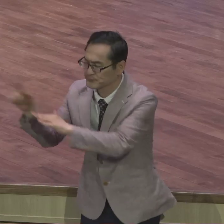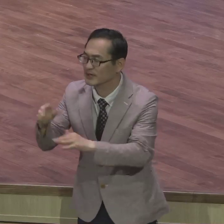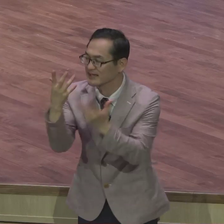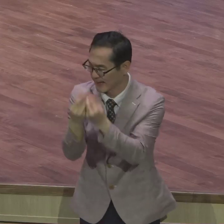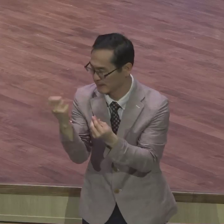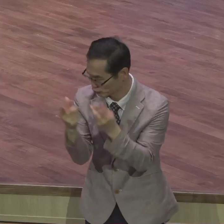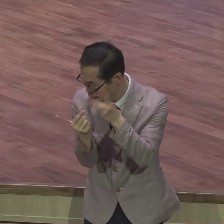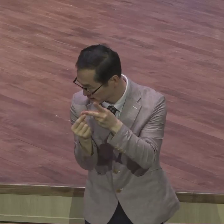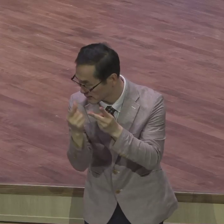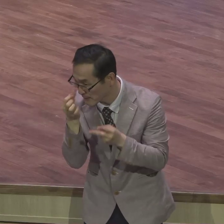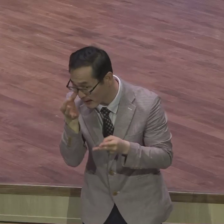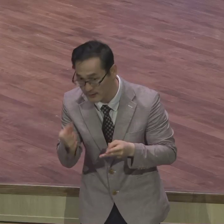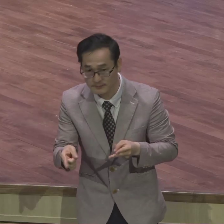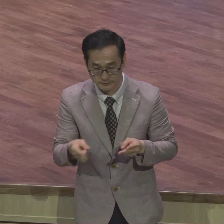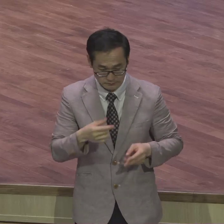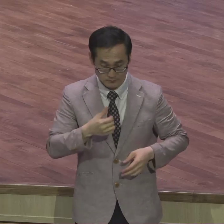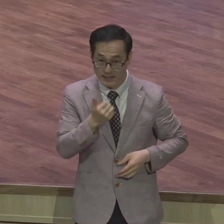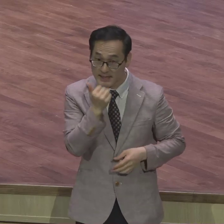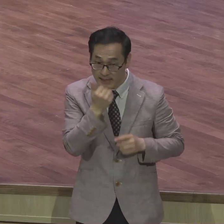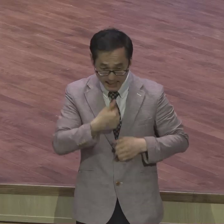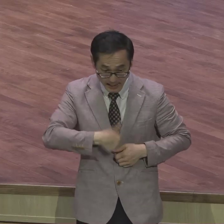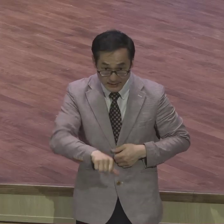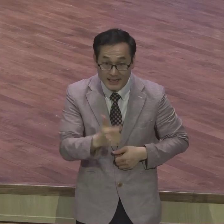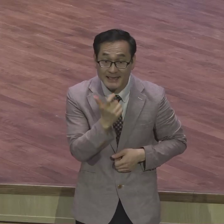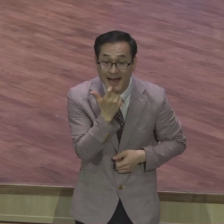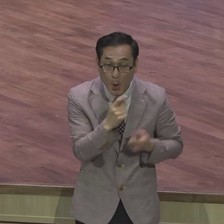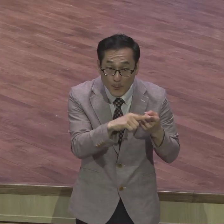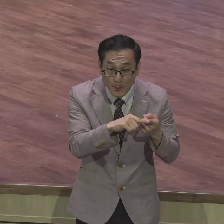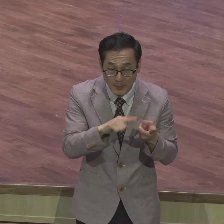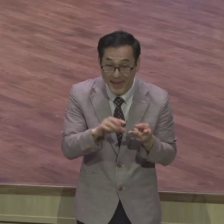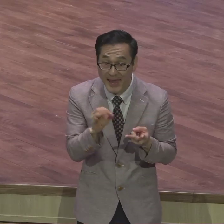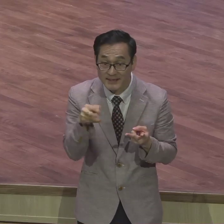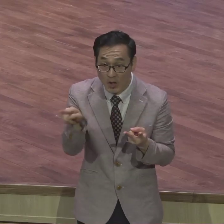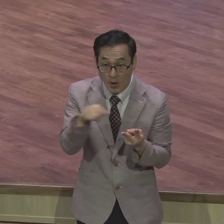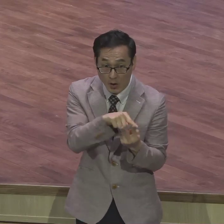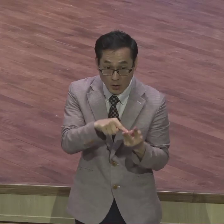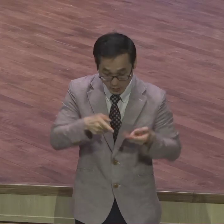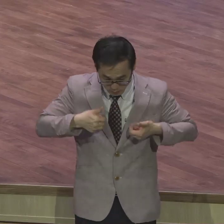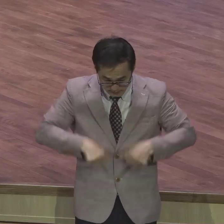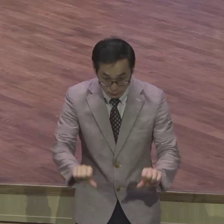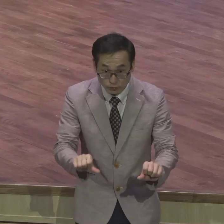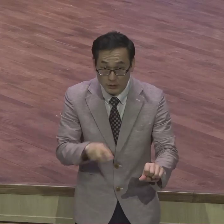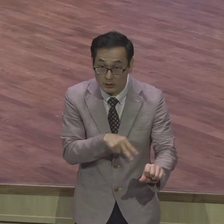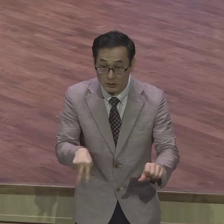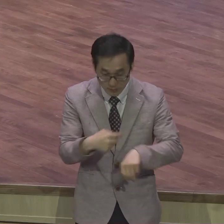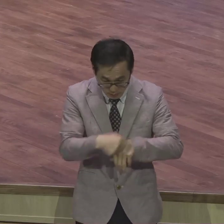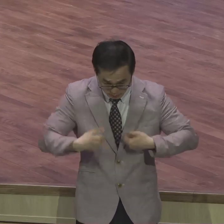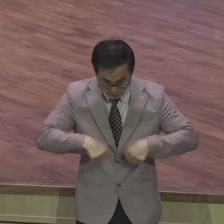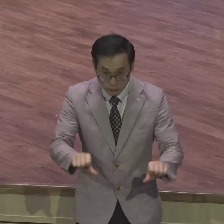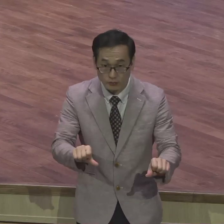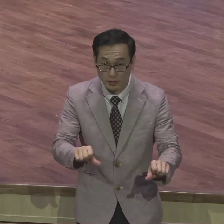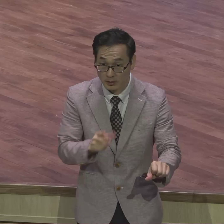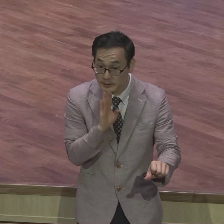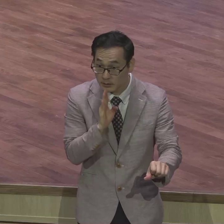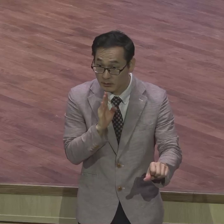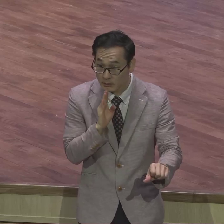하나님은 야곱은 택하고 에스는 버렸다 어떻게 설명할래 똑같은 나브라 무순인데